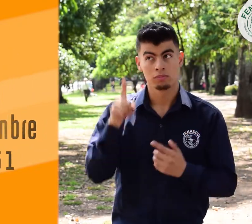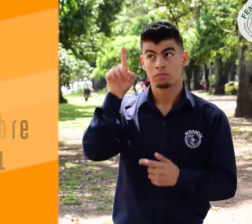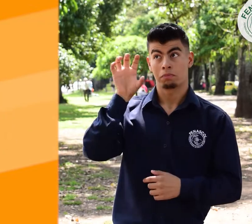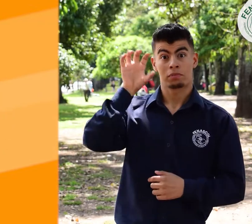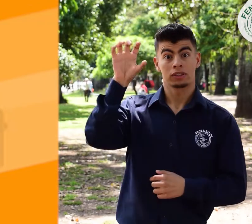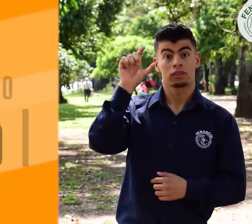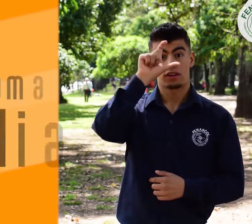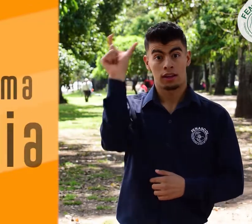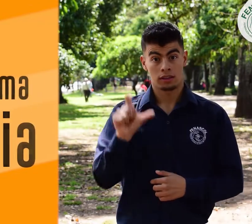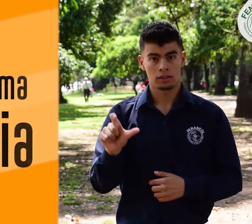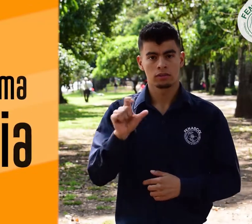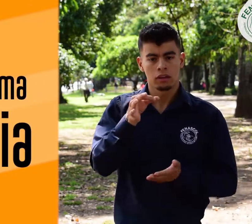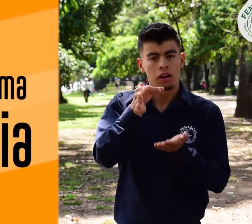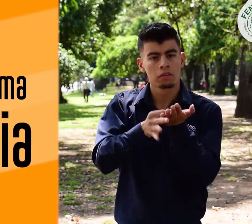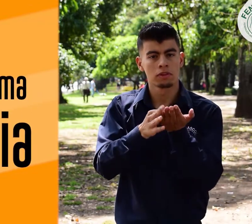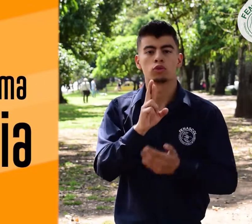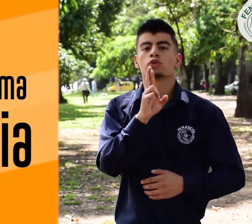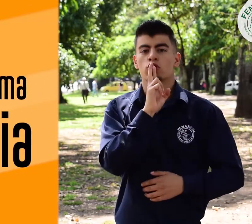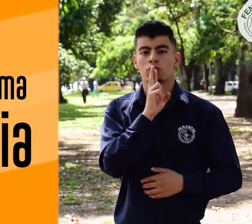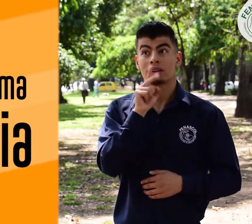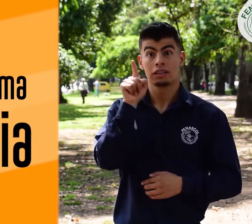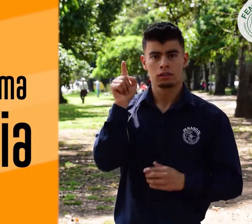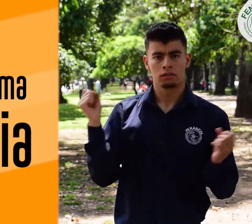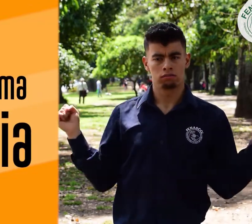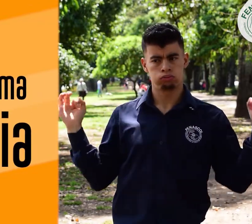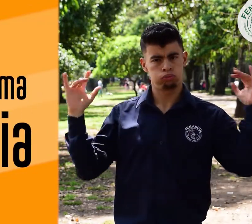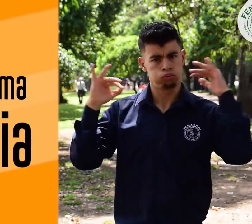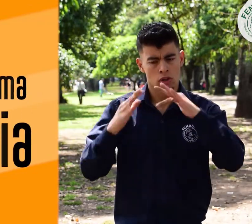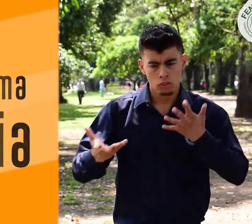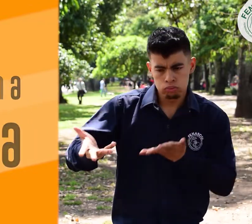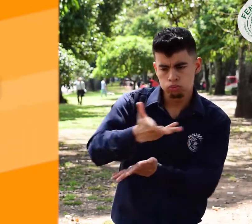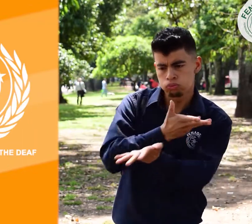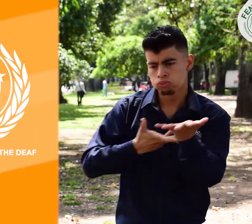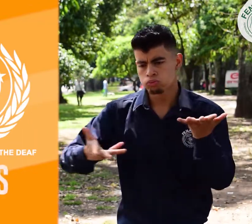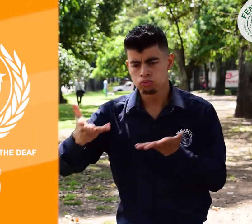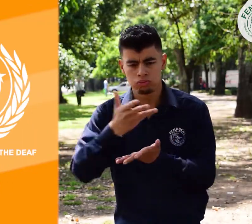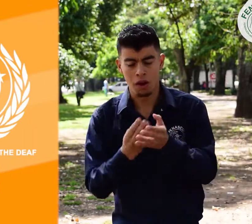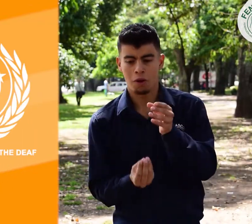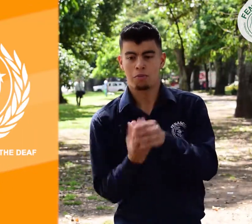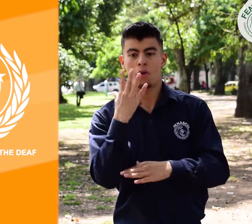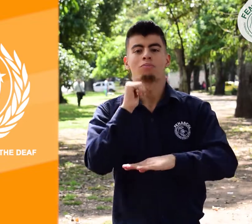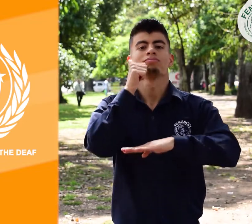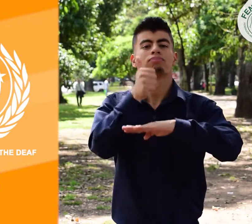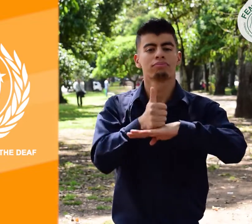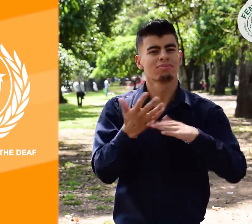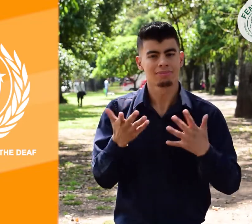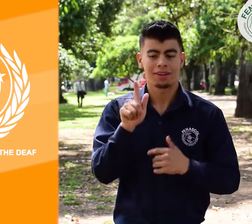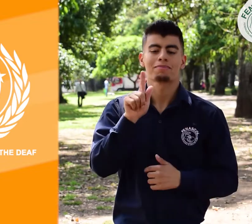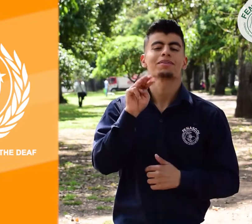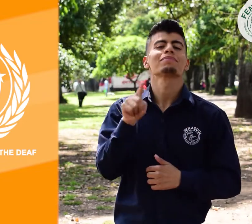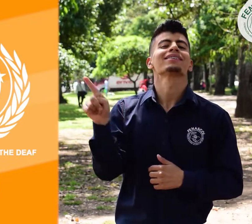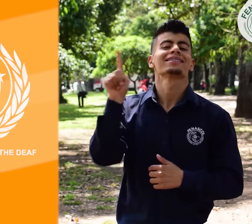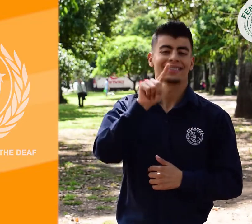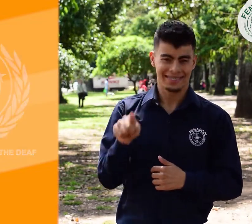roma la capital de italia fue sede del encuentro que daría origen a esta federación